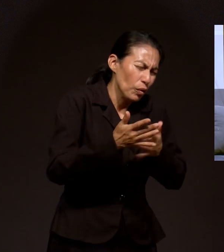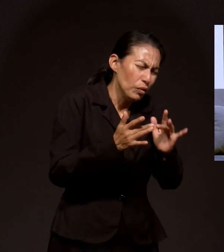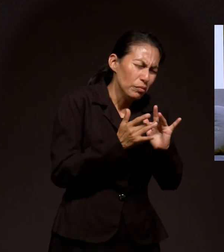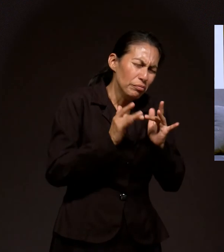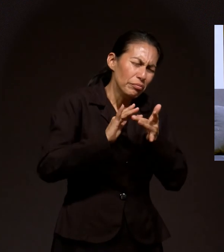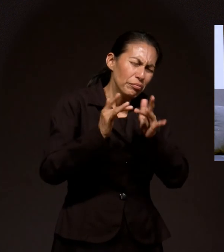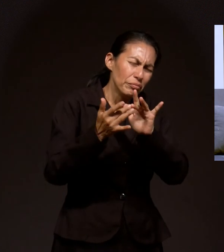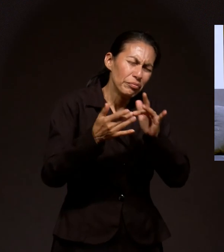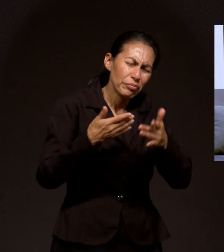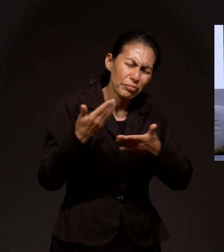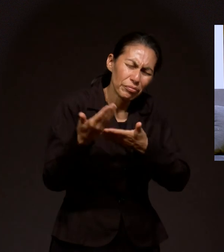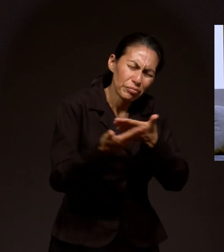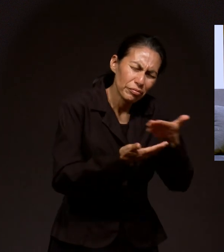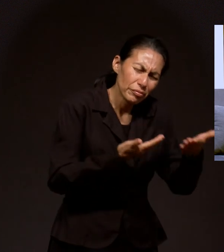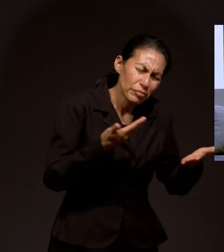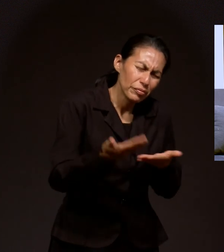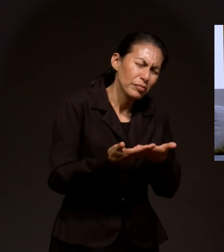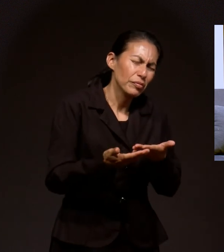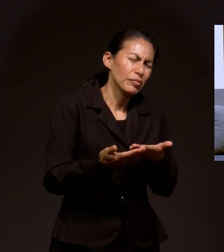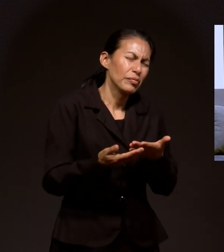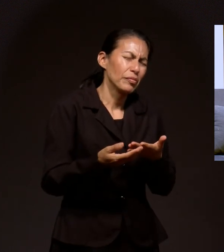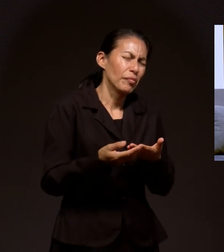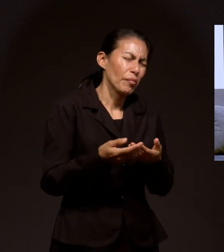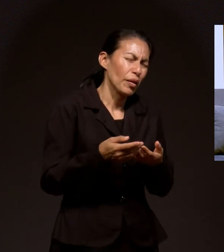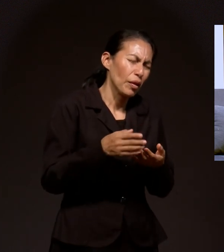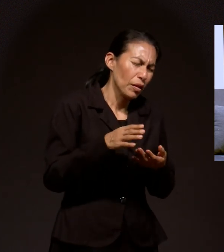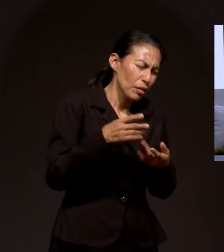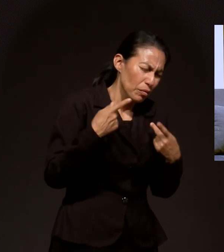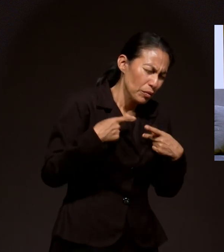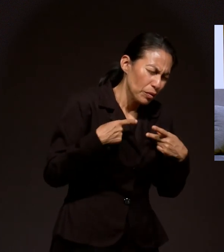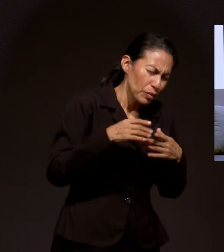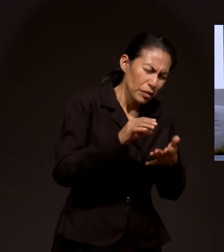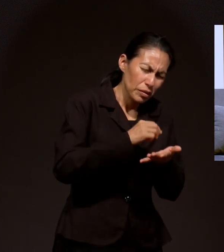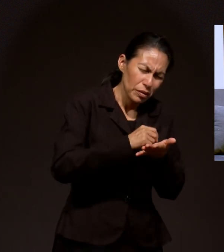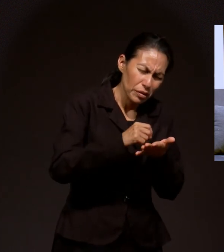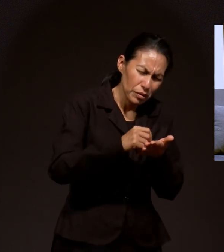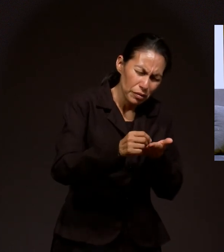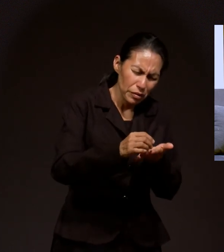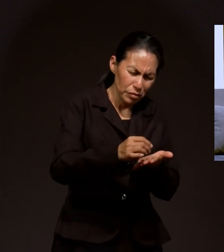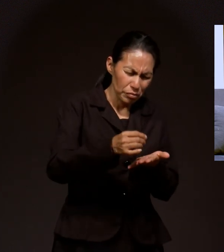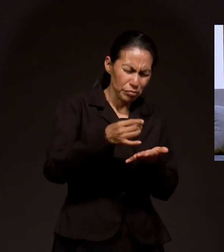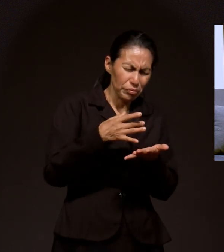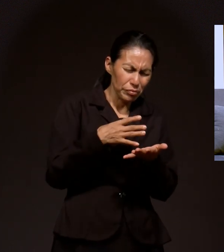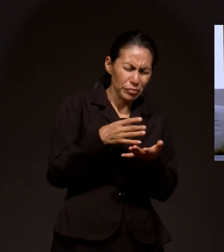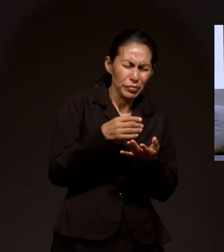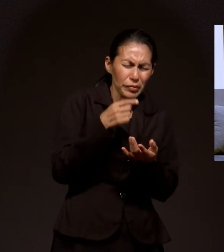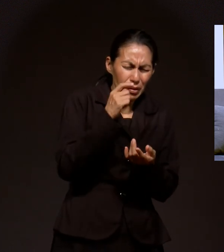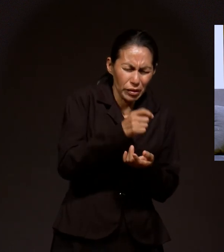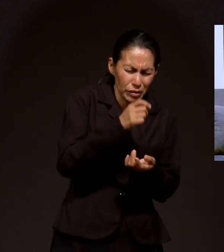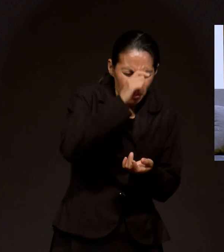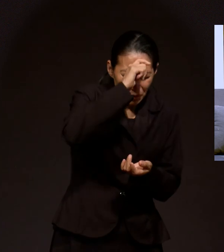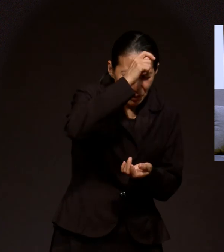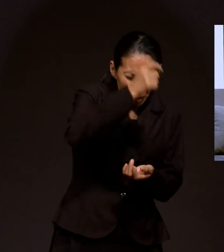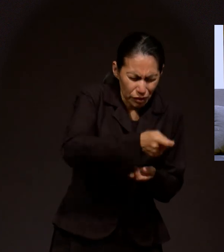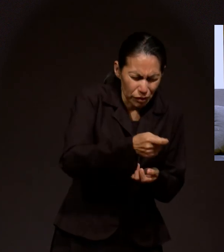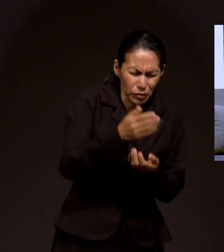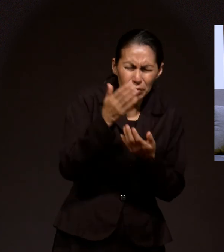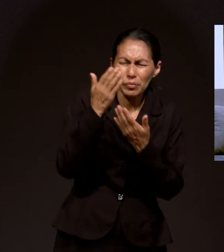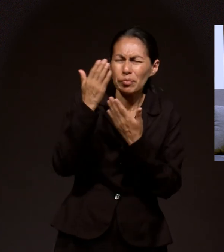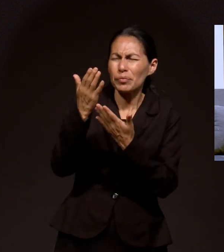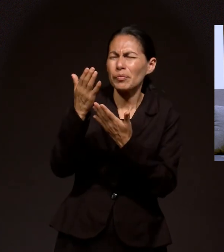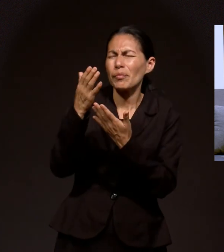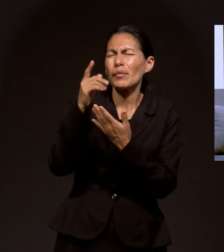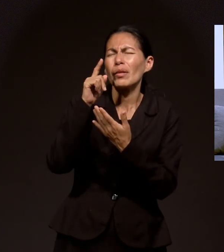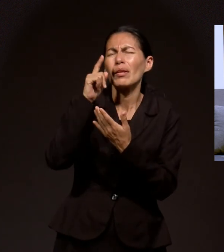las redes sociales Que esta oración Sea de beneficio Para todos aquellos Que escribieron Amén Lo rogamos En el nombre Más precioso Que hay